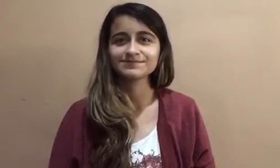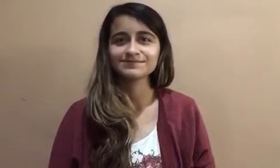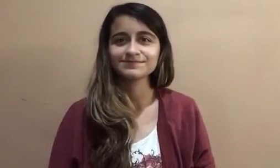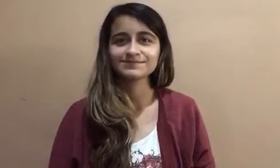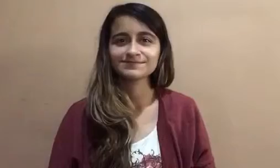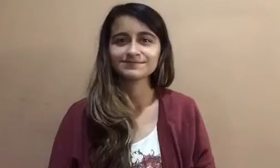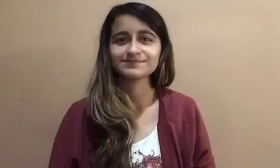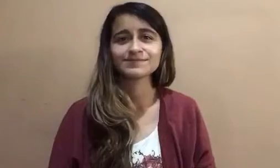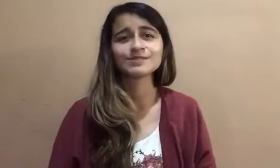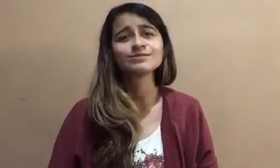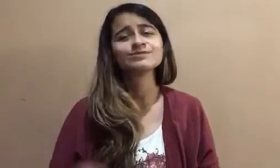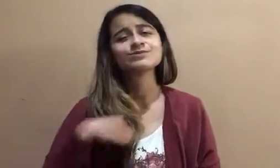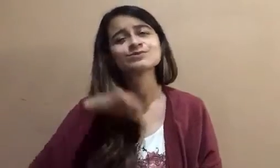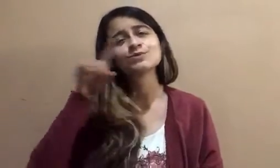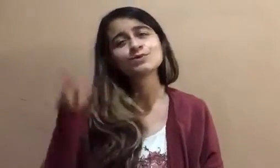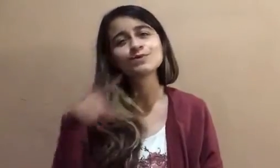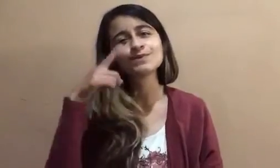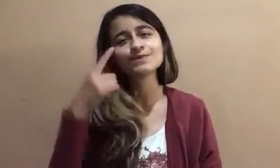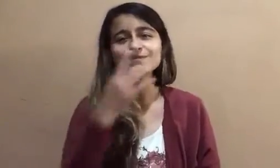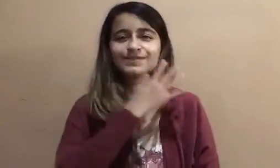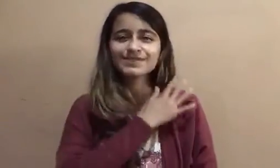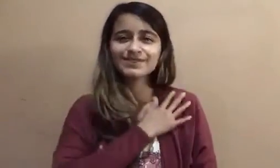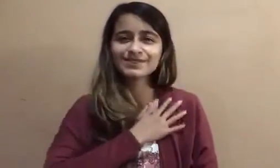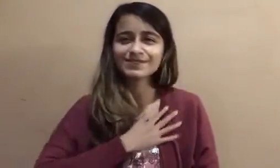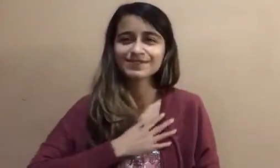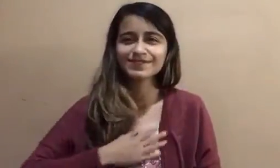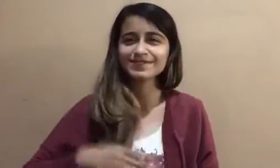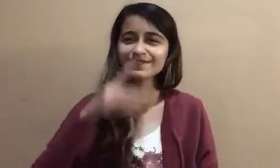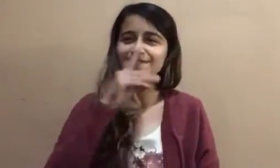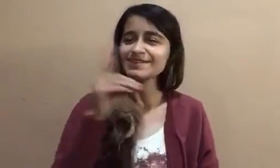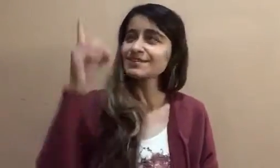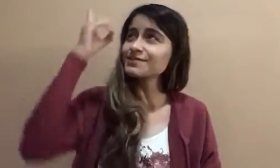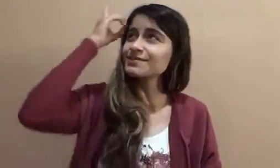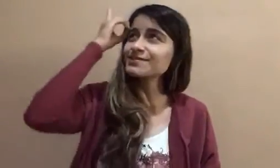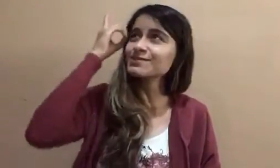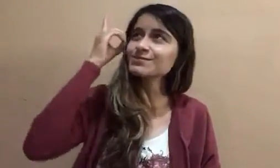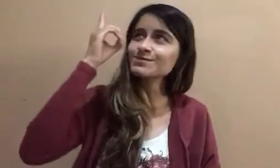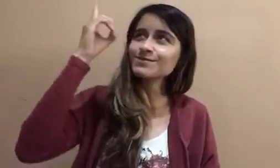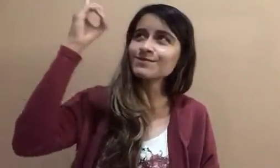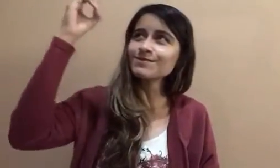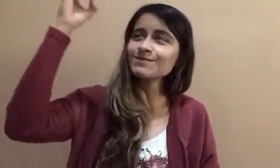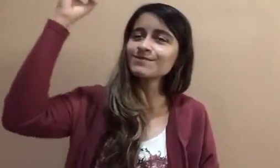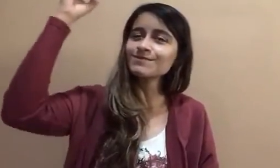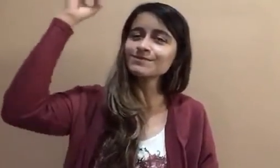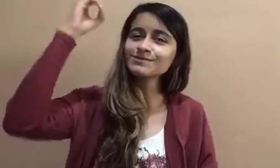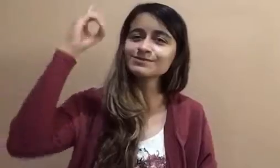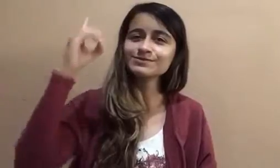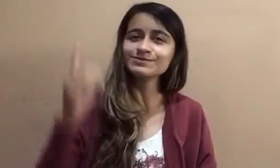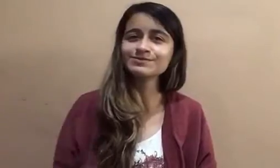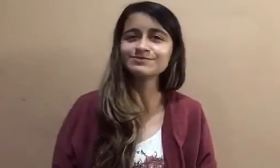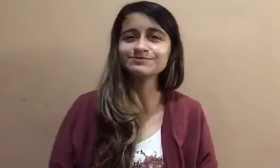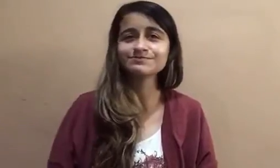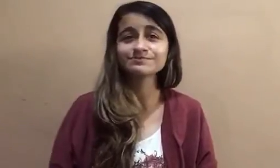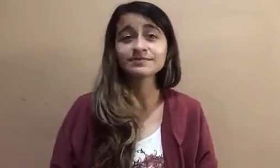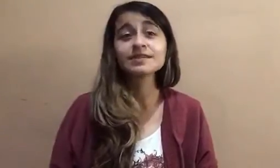Soy un hijo de Dios, él me